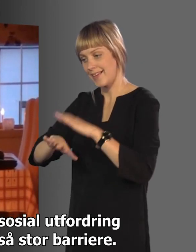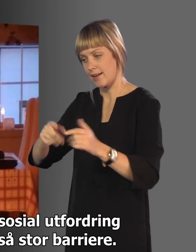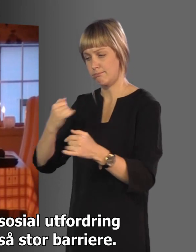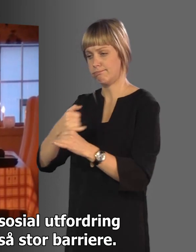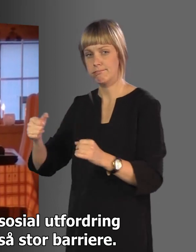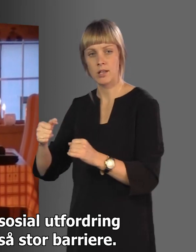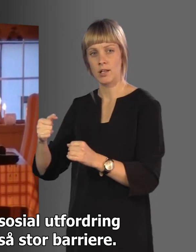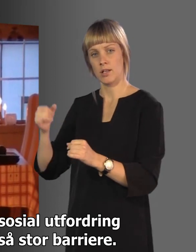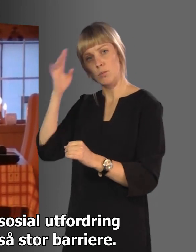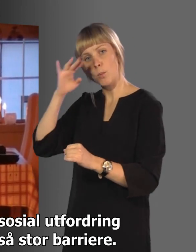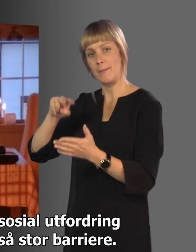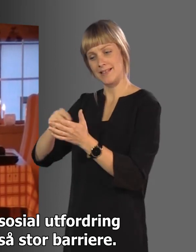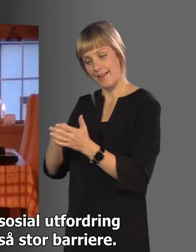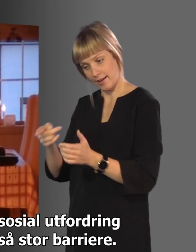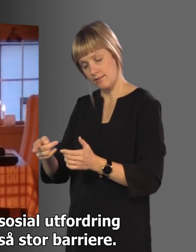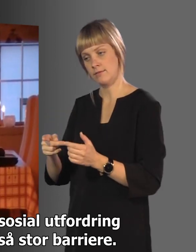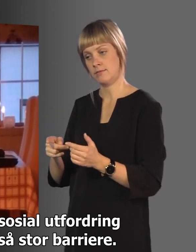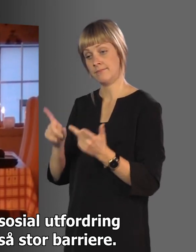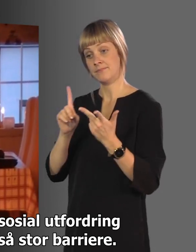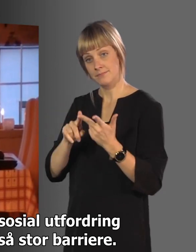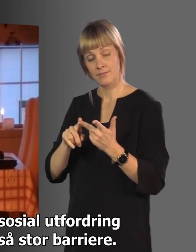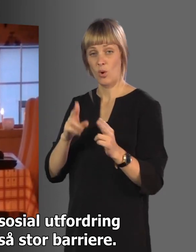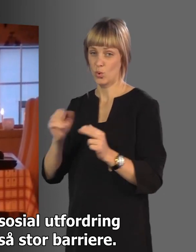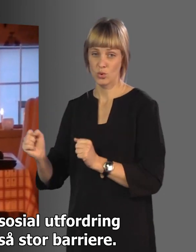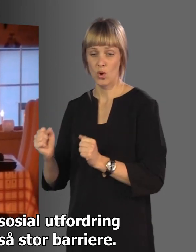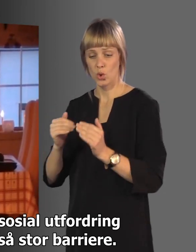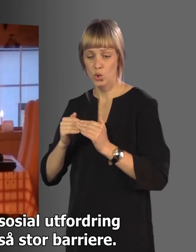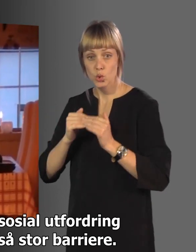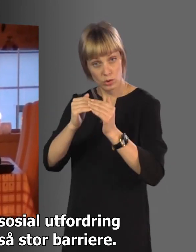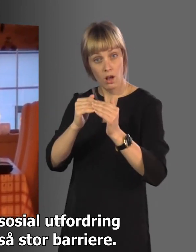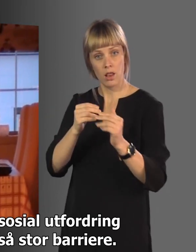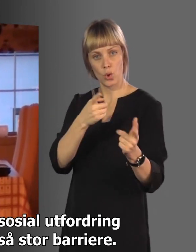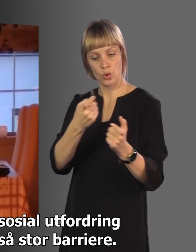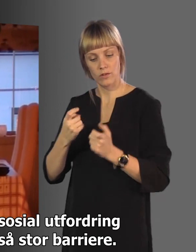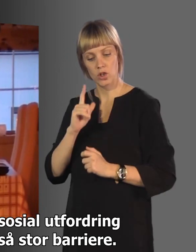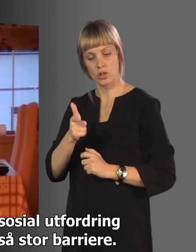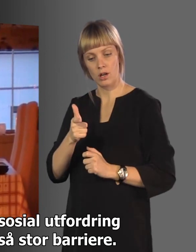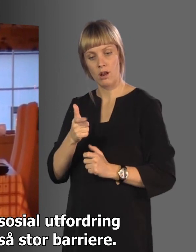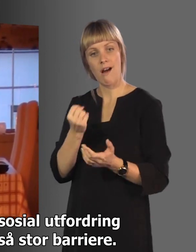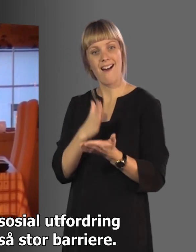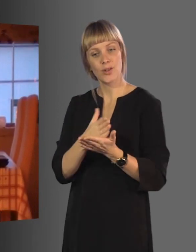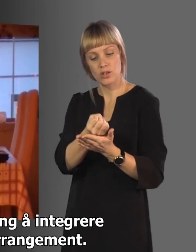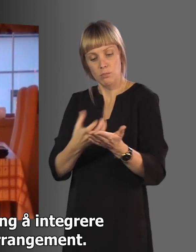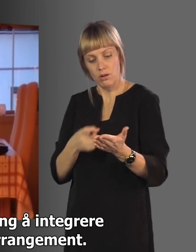men også, tror jeg, en sosial utfordring, fordi at språkens stor barriere,